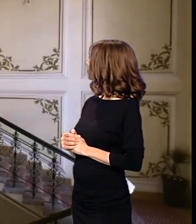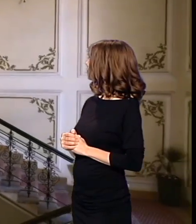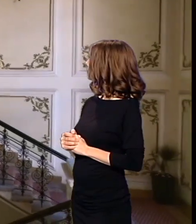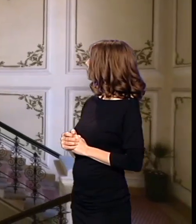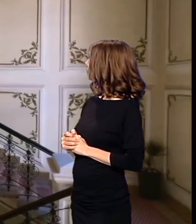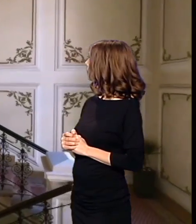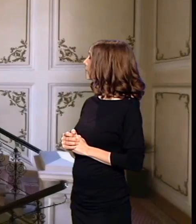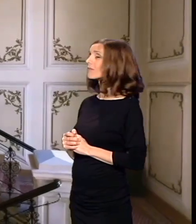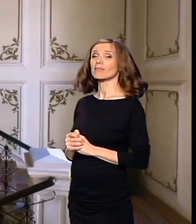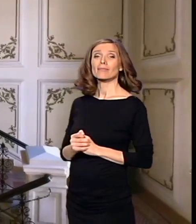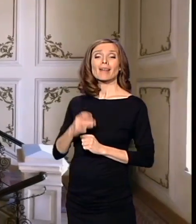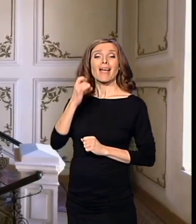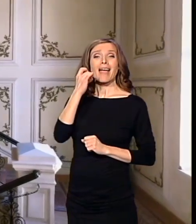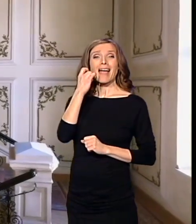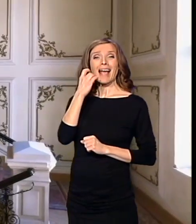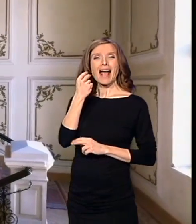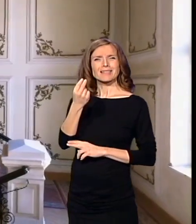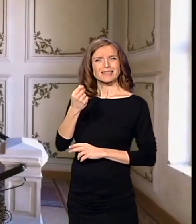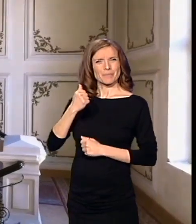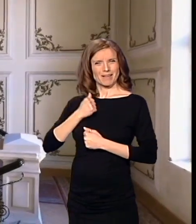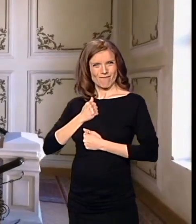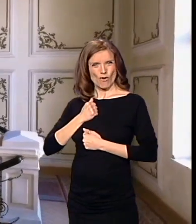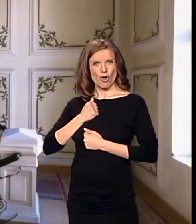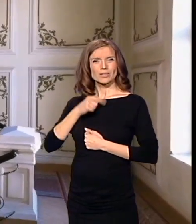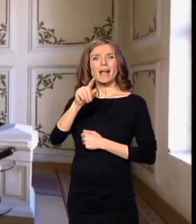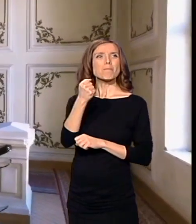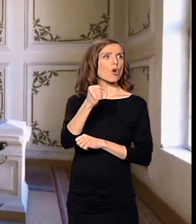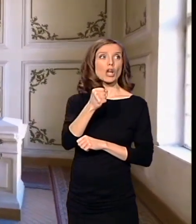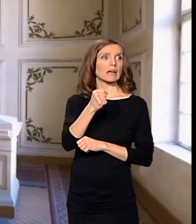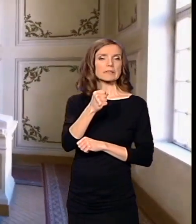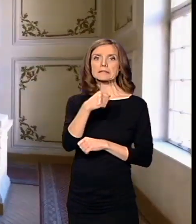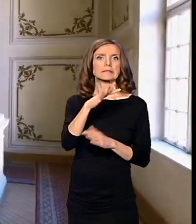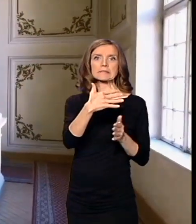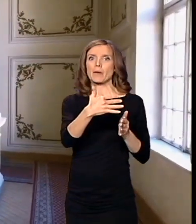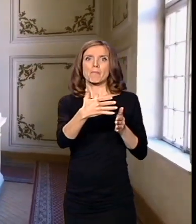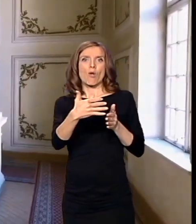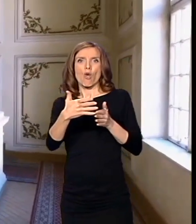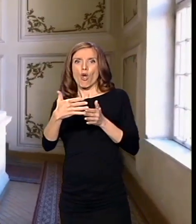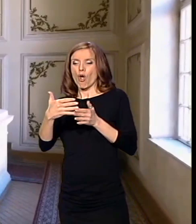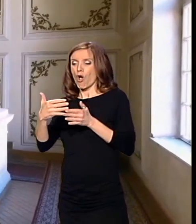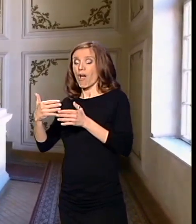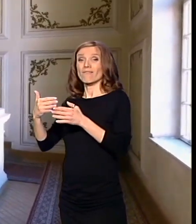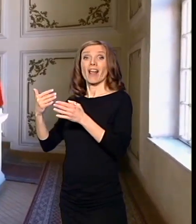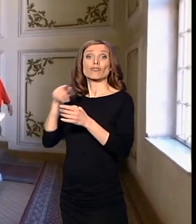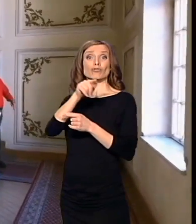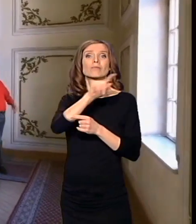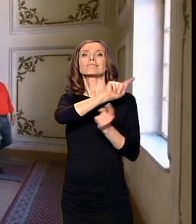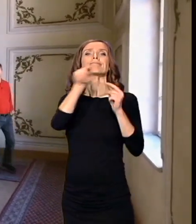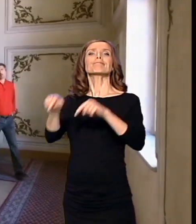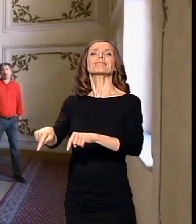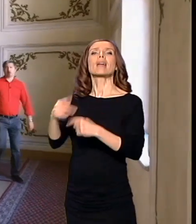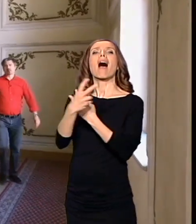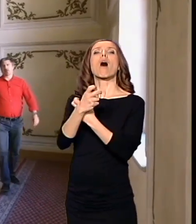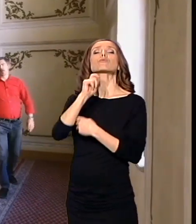Po poglačenju srpske vojske iz Požarevca, ovde dolazi Austro-Ugarska vojska.